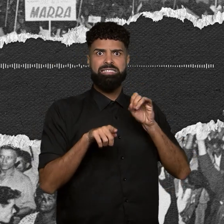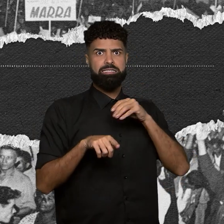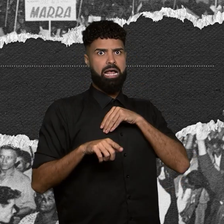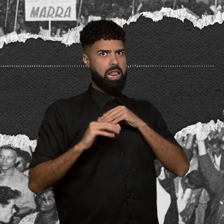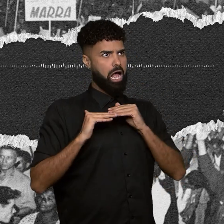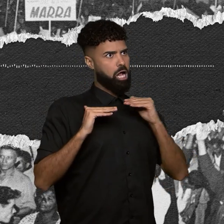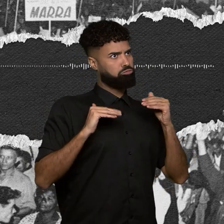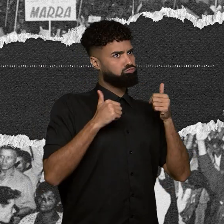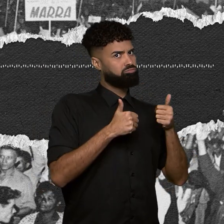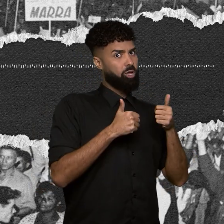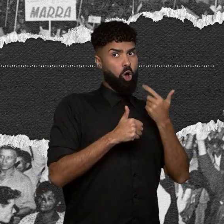resto ficou de fora.